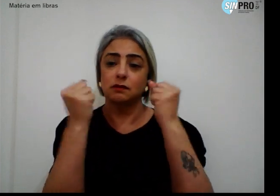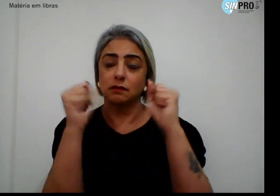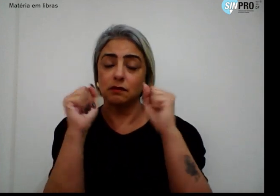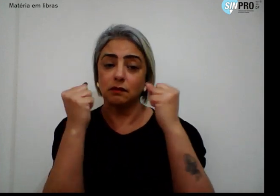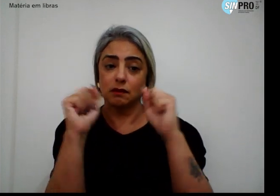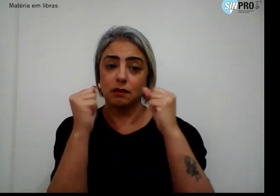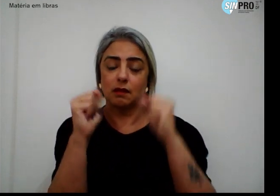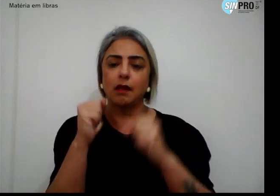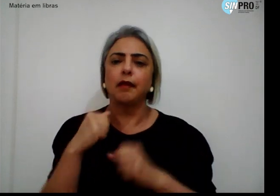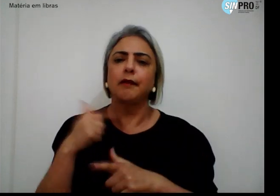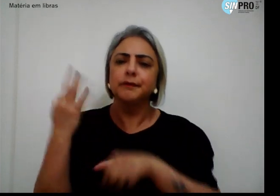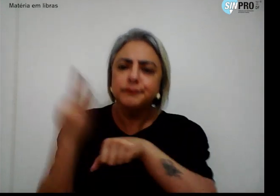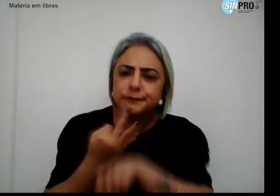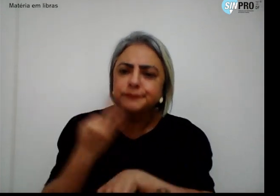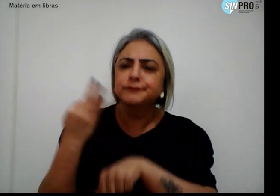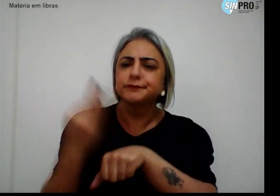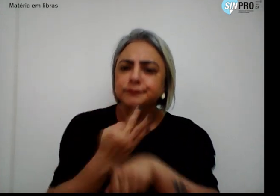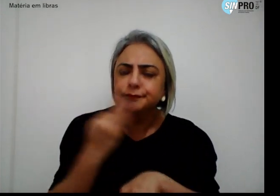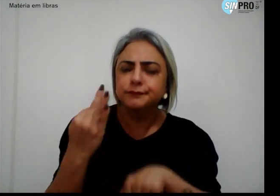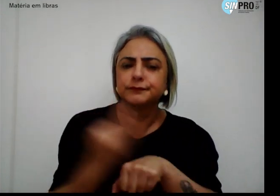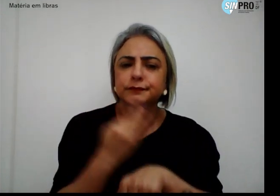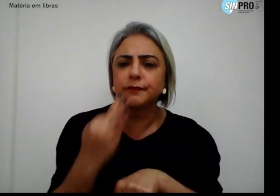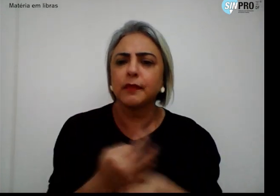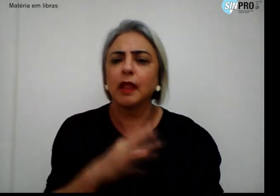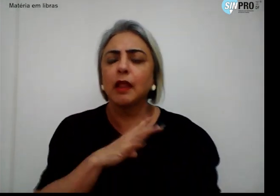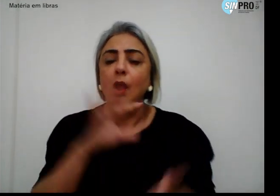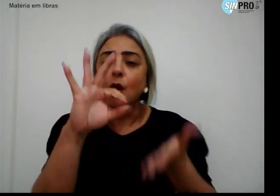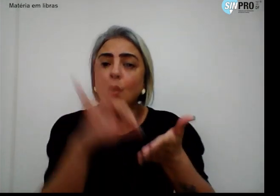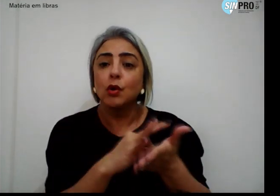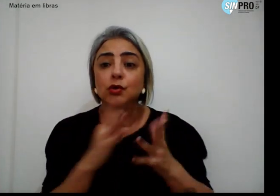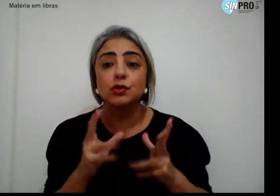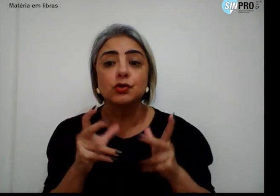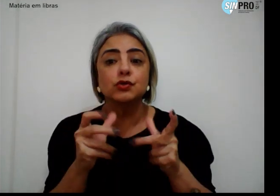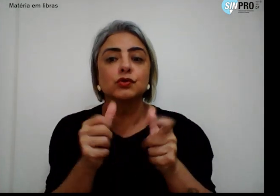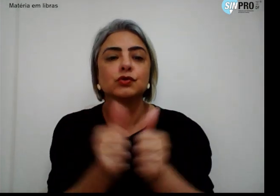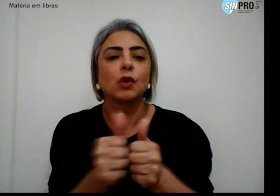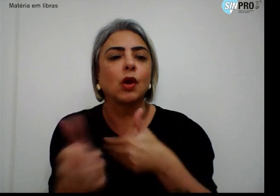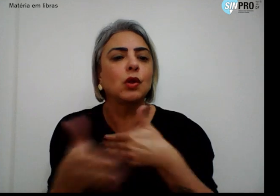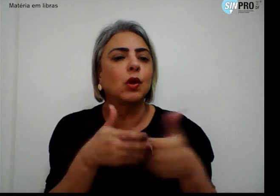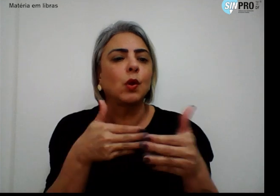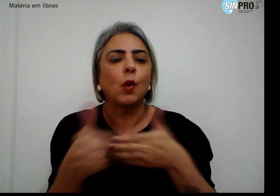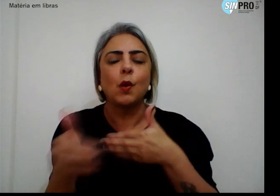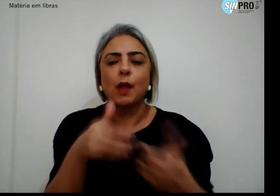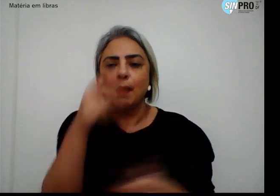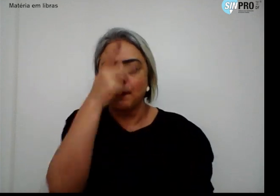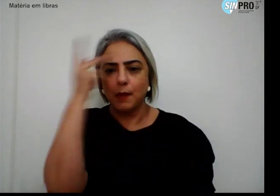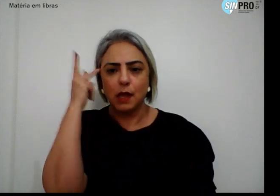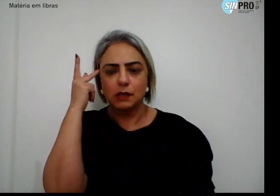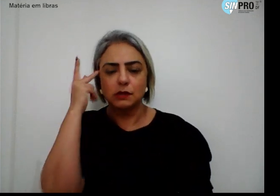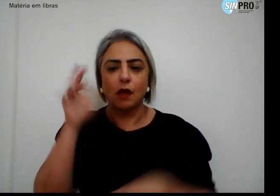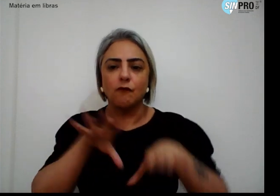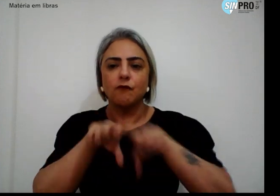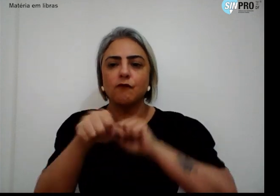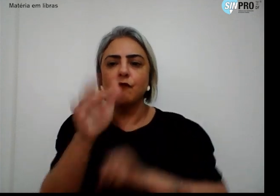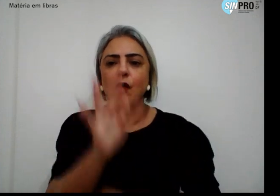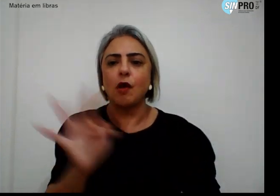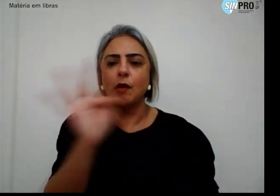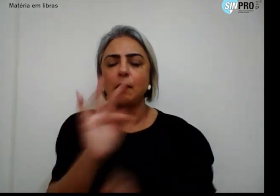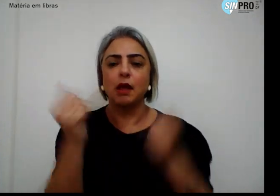vem tentando obter o registro de toda e qualquer pessoa com graduação em Educação Física,